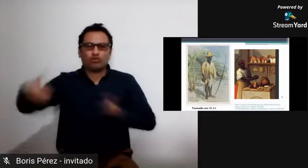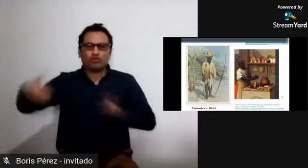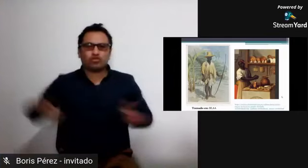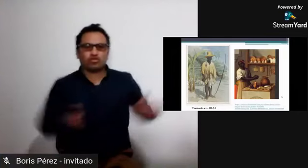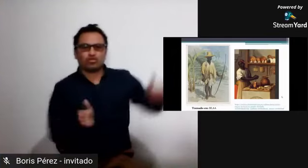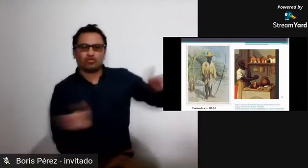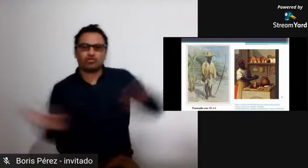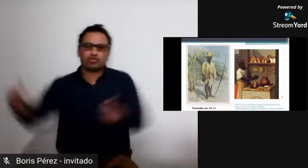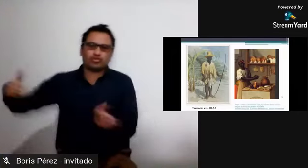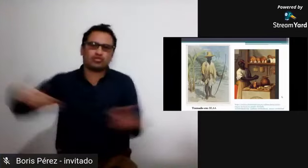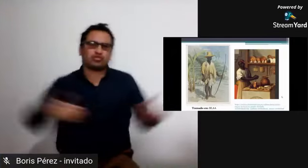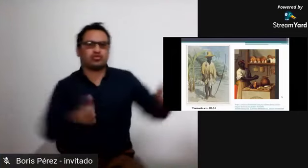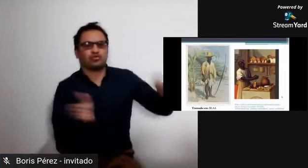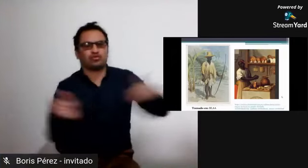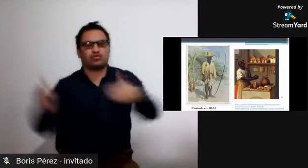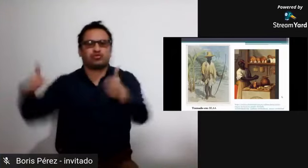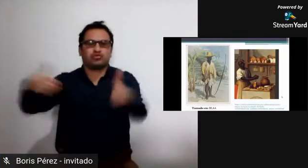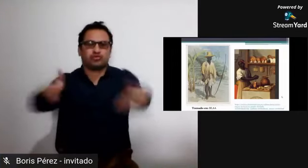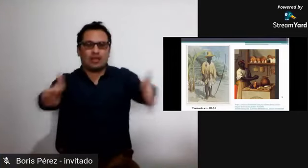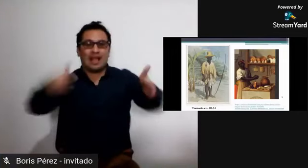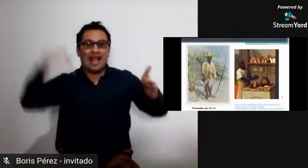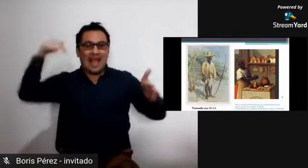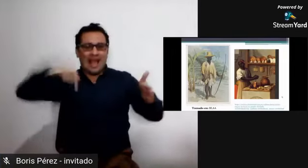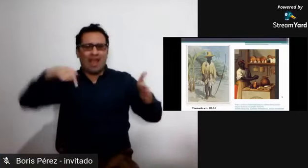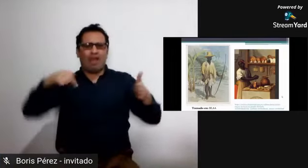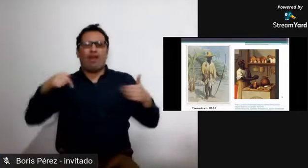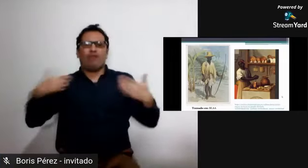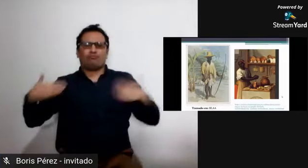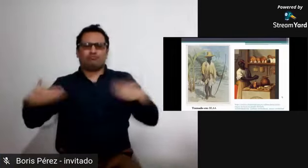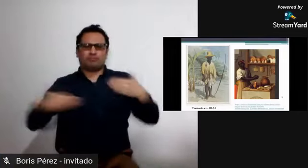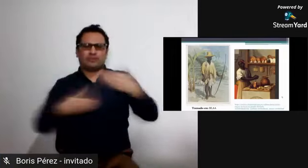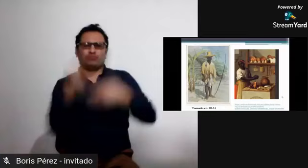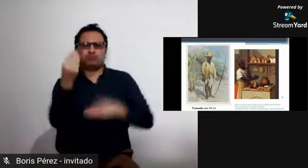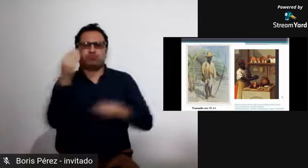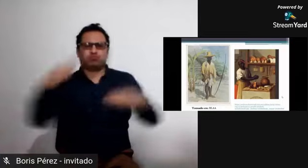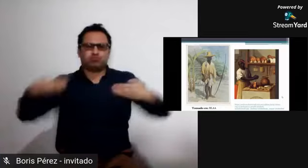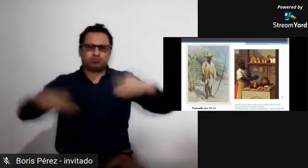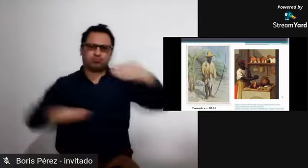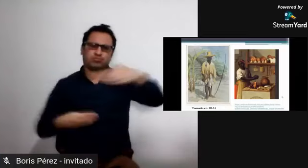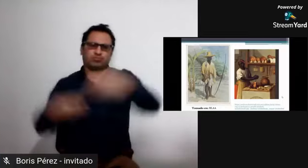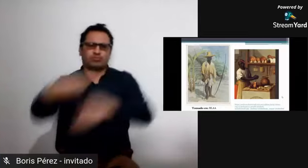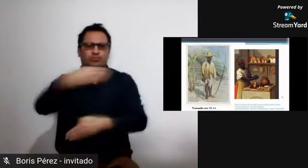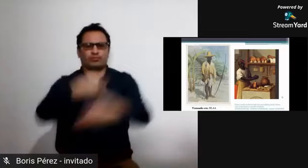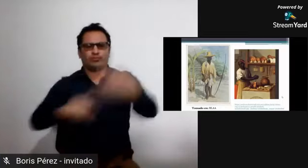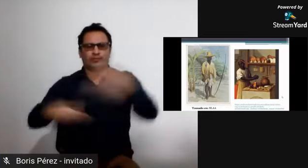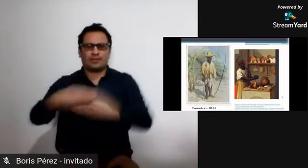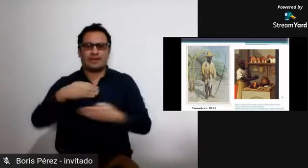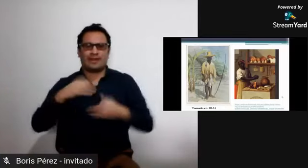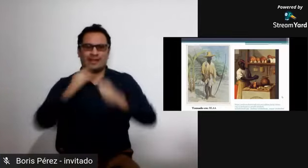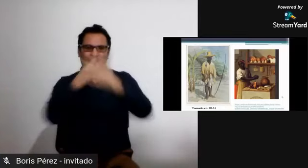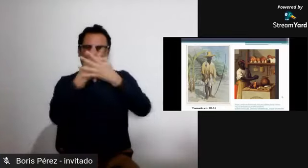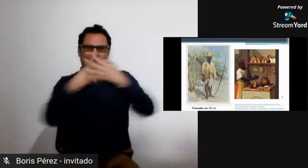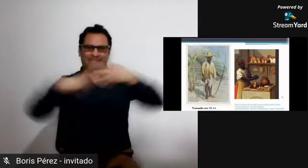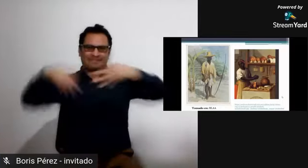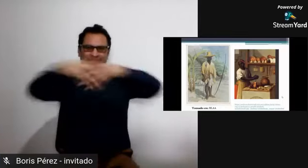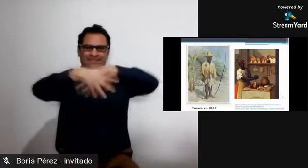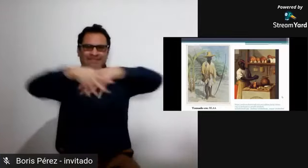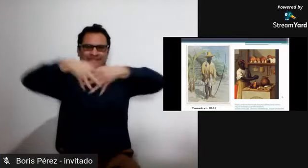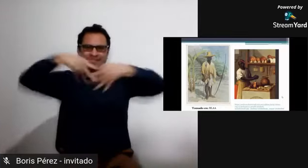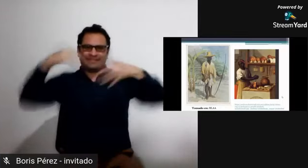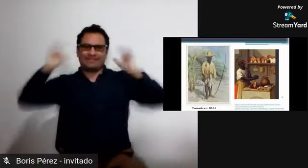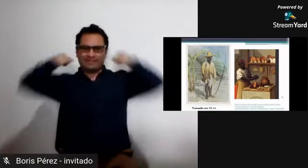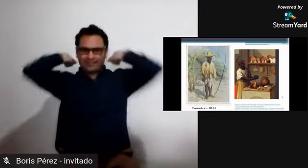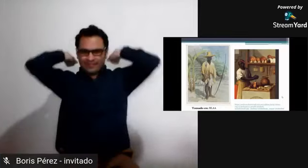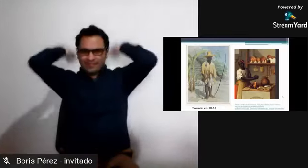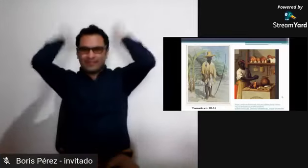responsabilidad trabajar cercano al río para